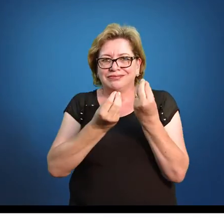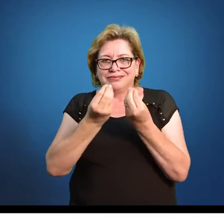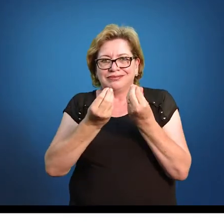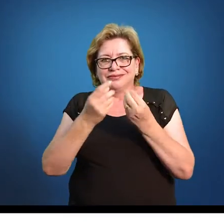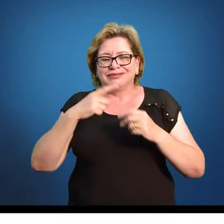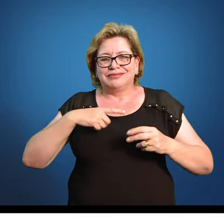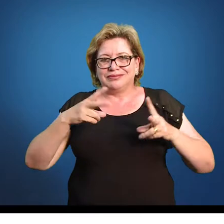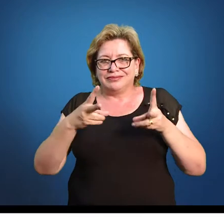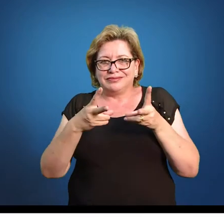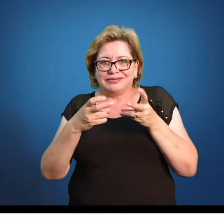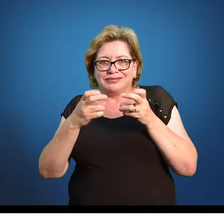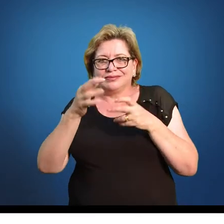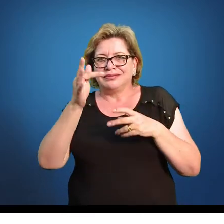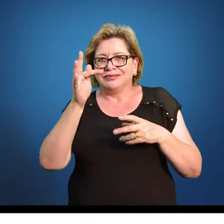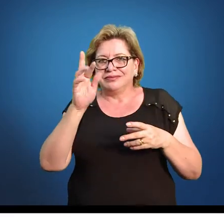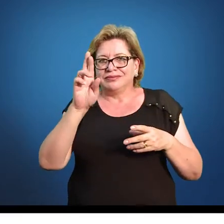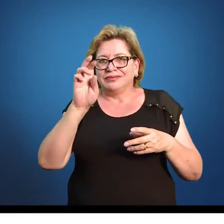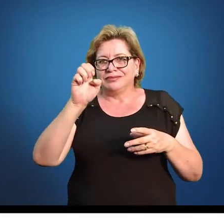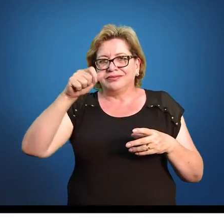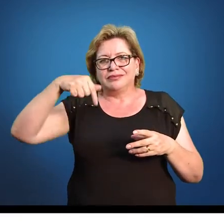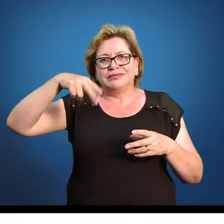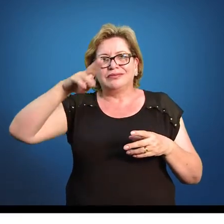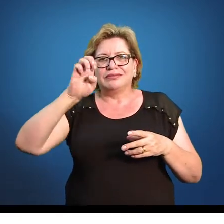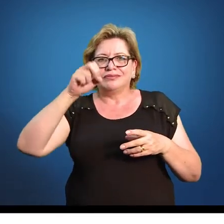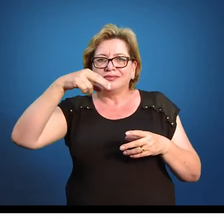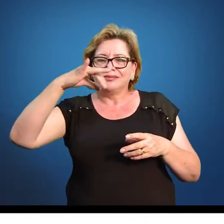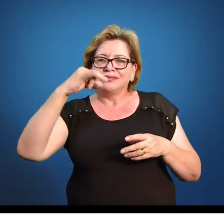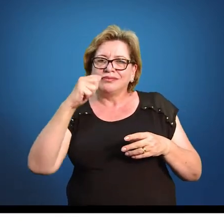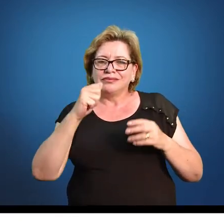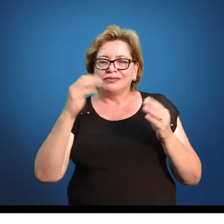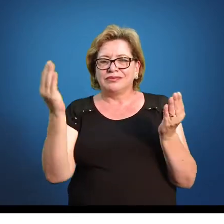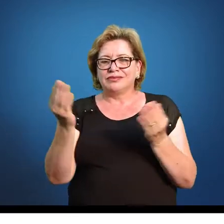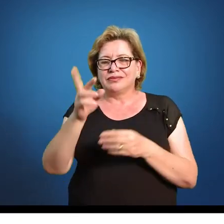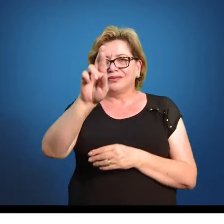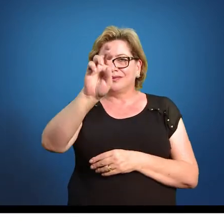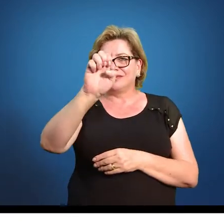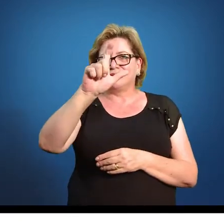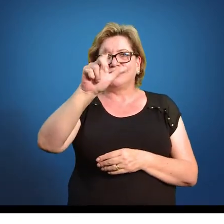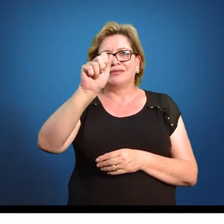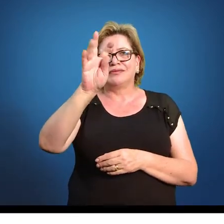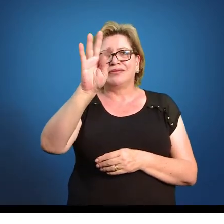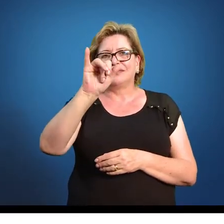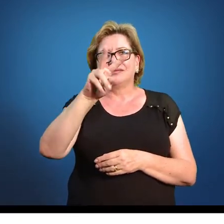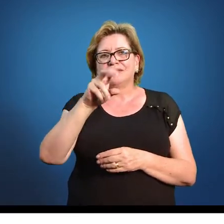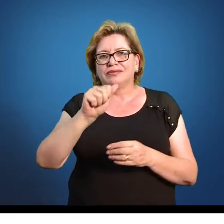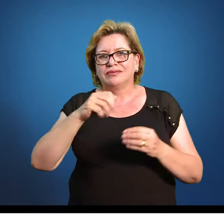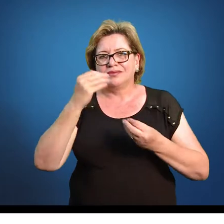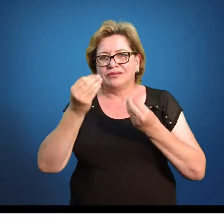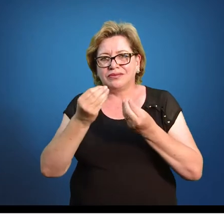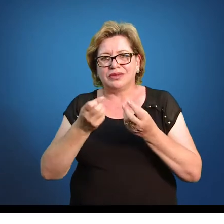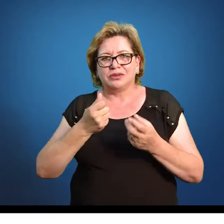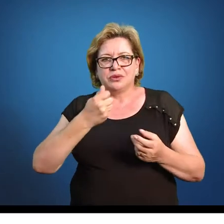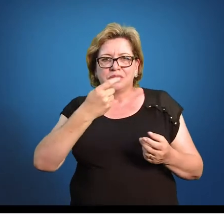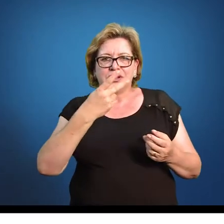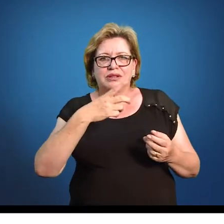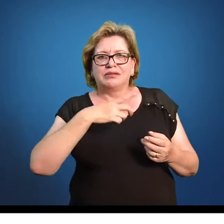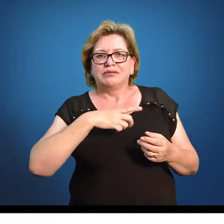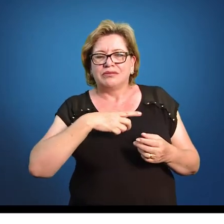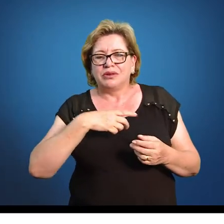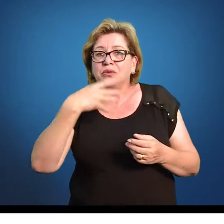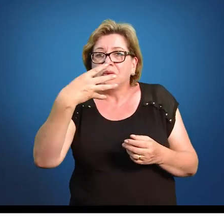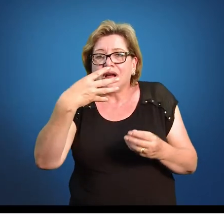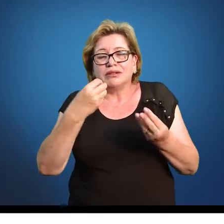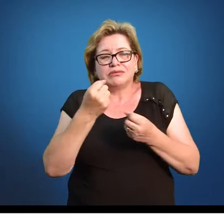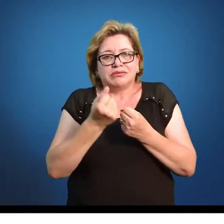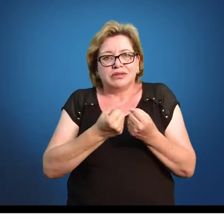uma frequência que a gente chama de frequência relativa. E não só a frequência absoluta. Isso aqui é um número absoluto. Quantas vezes aparece o número 4?